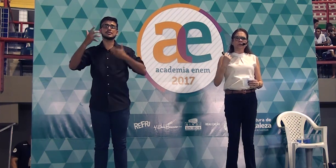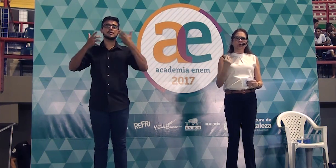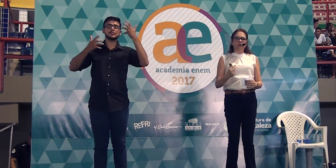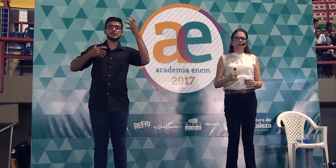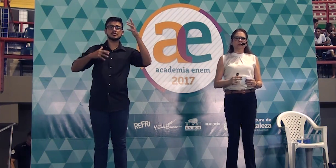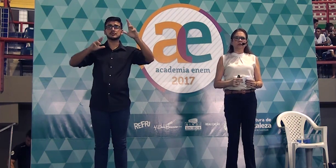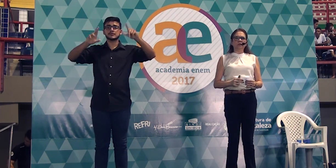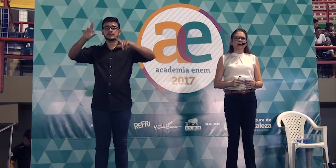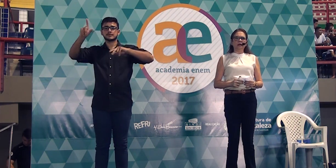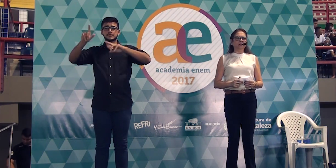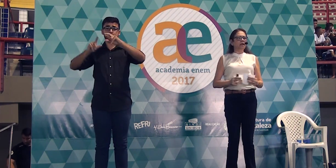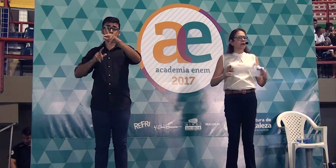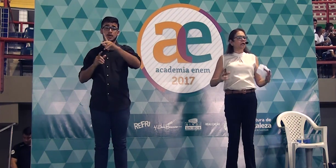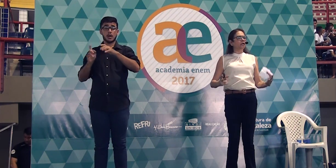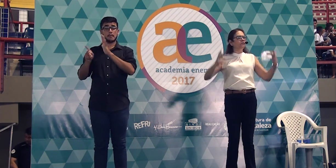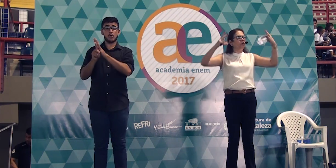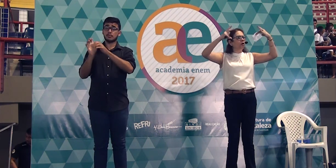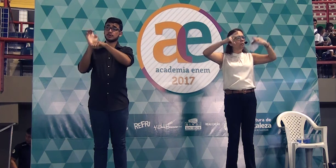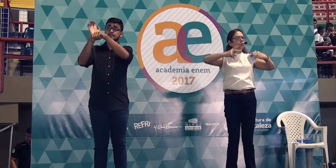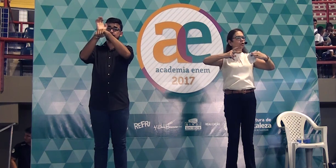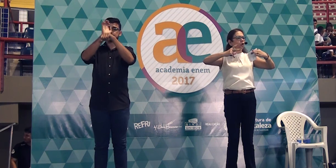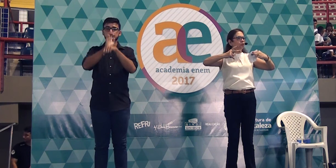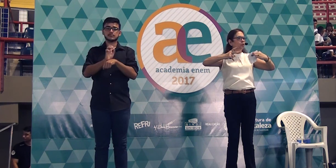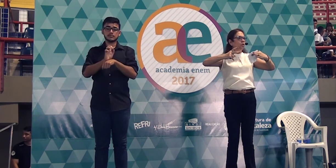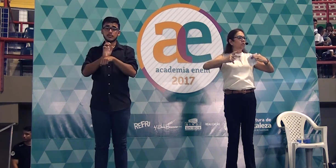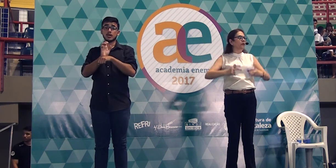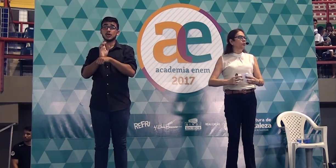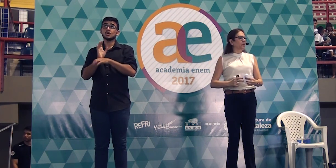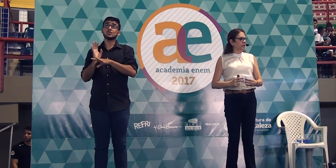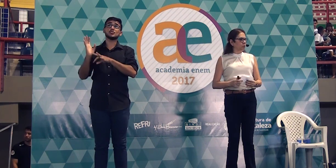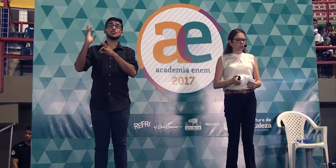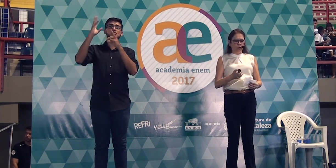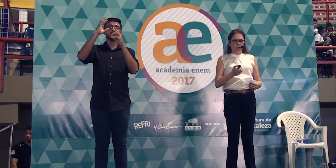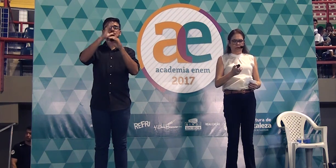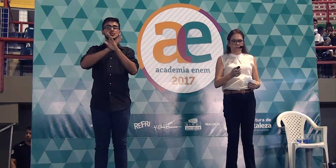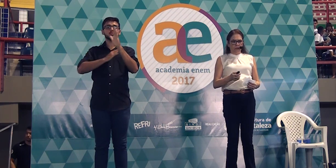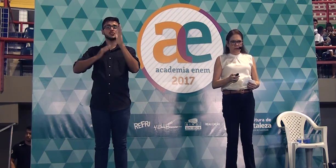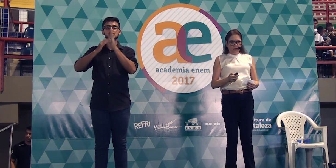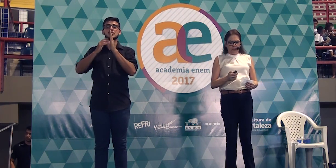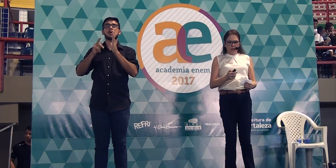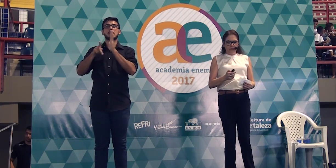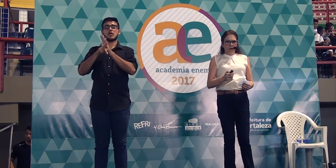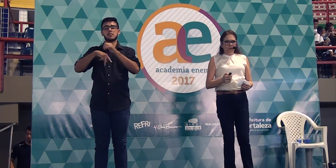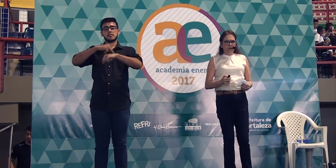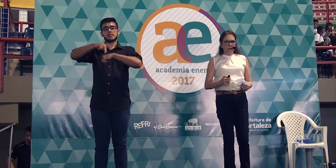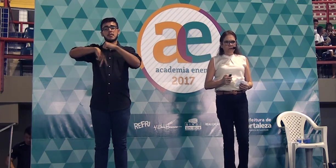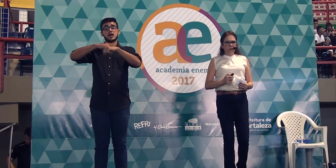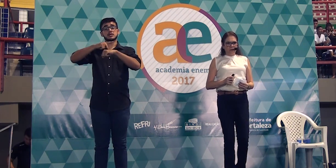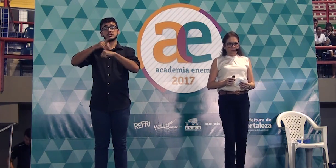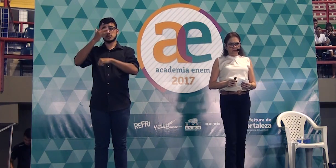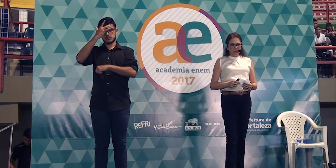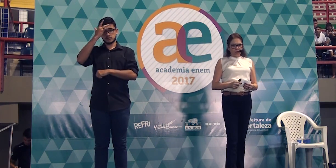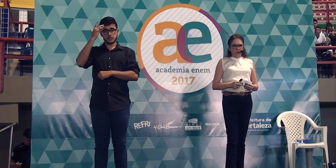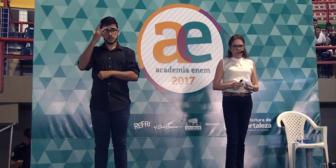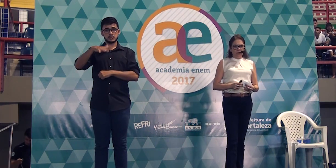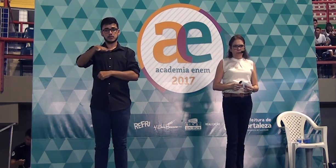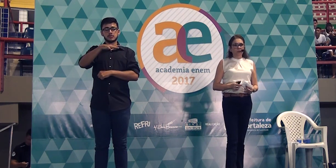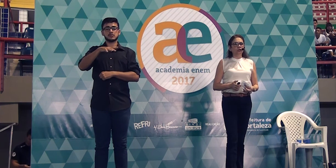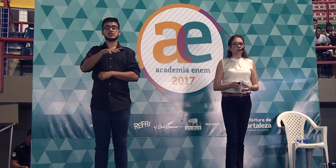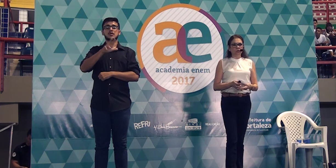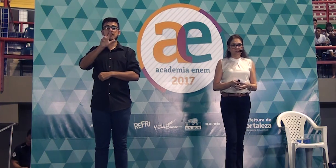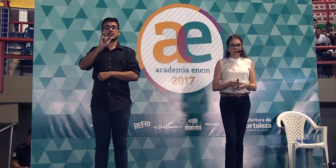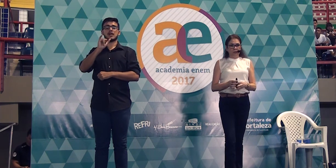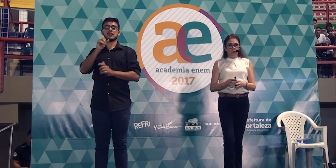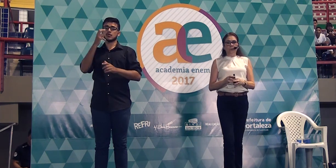tipos e gostos musicais é que forma o todo denominado cultura. Vamos para o sexto